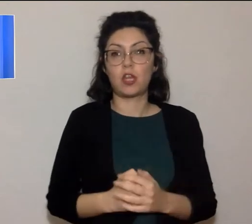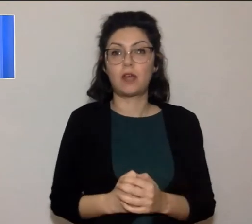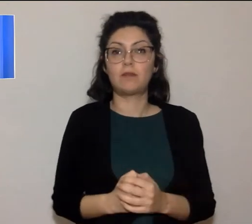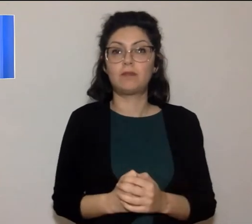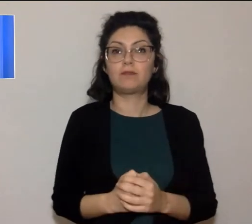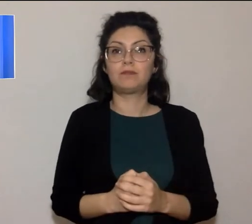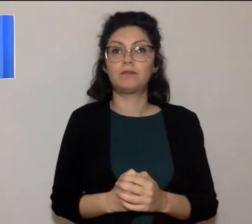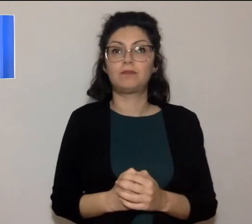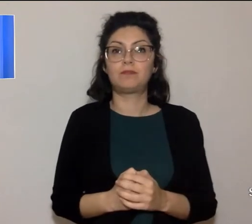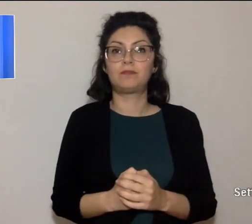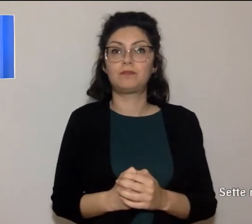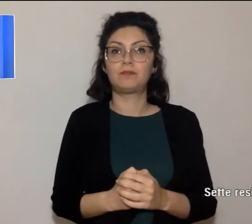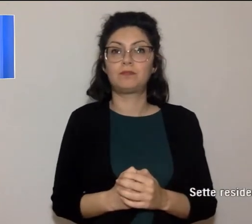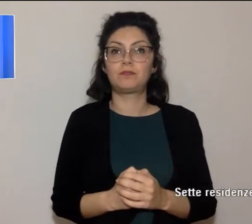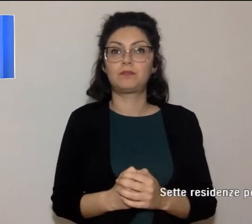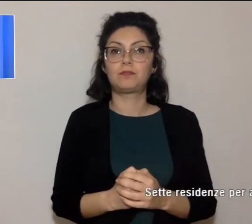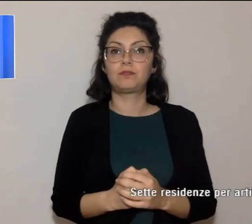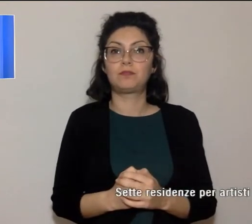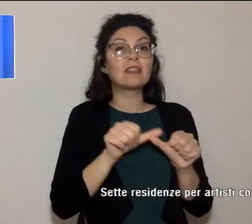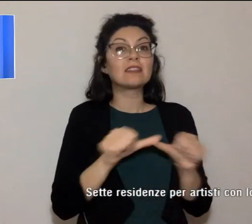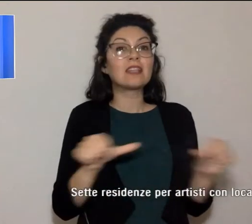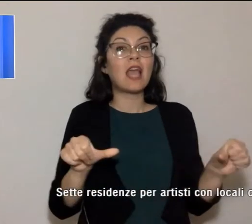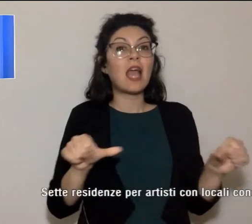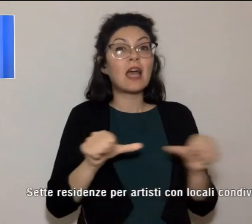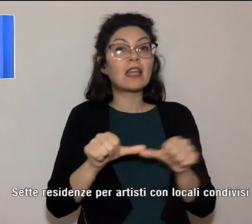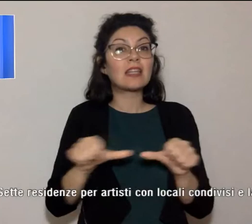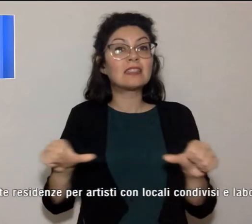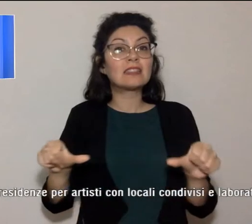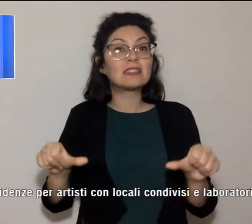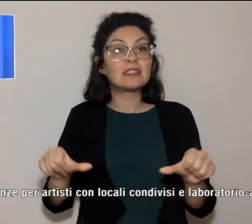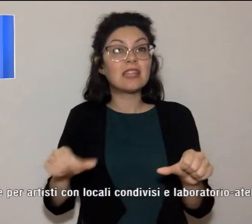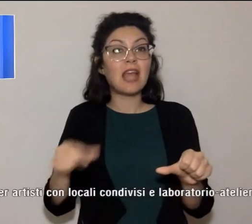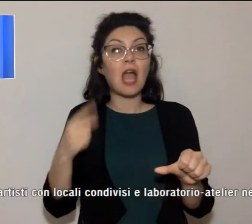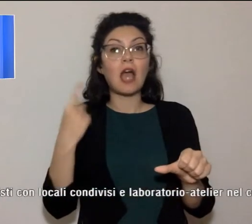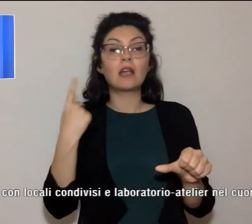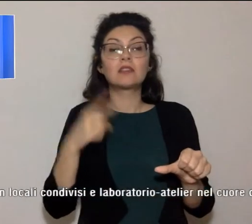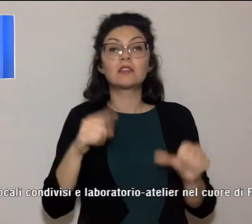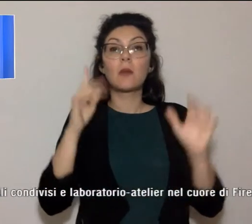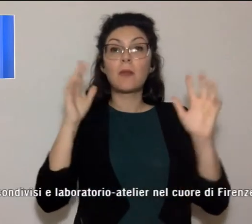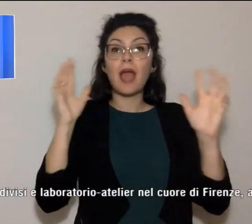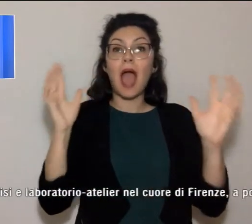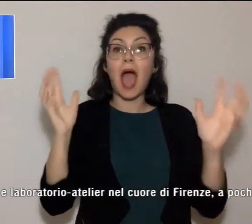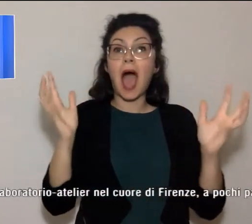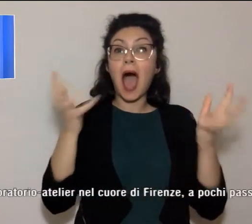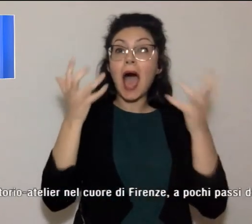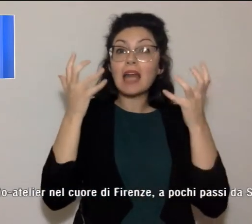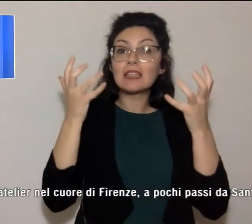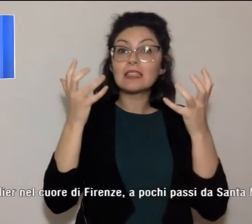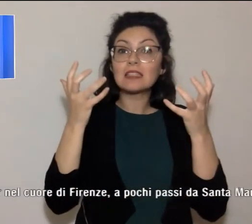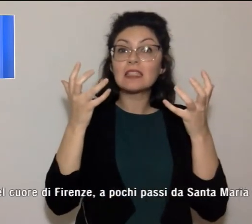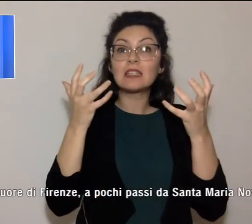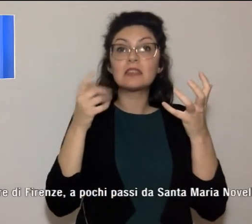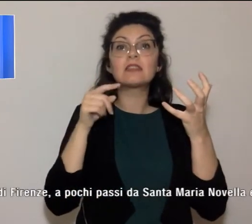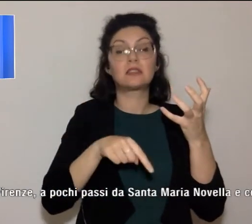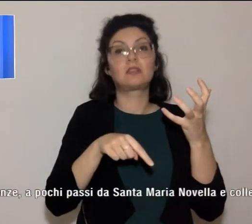Sette residenze per artisti con locali condivisi e un laboratorio atelier